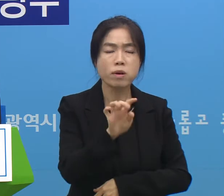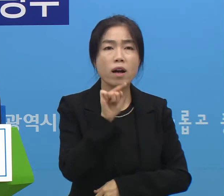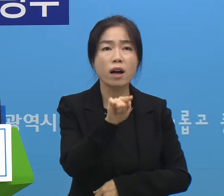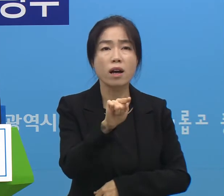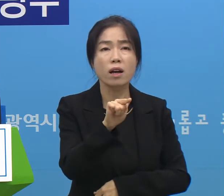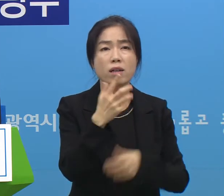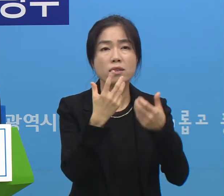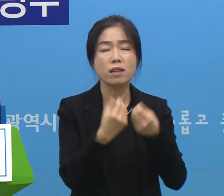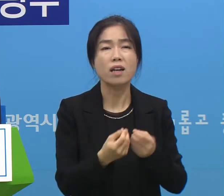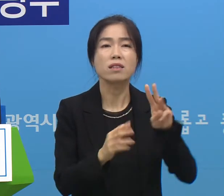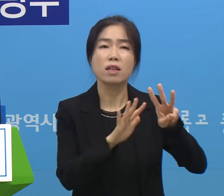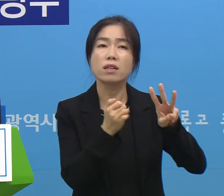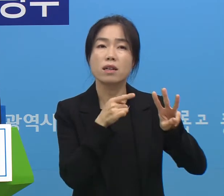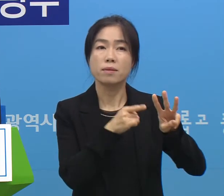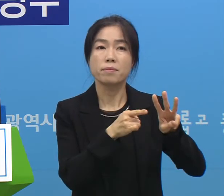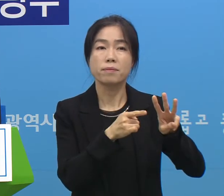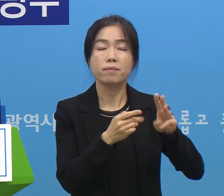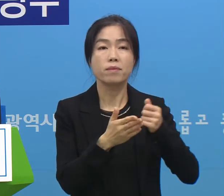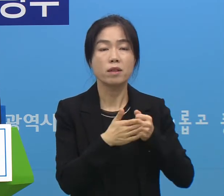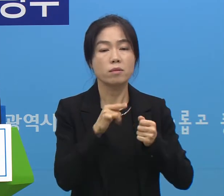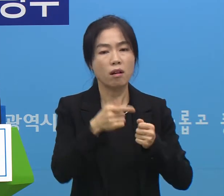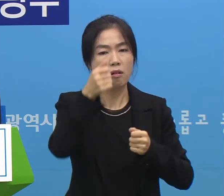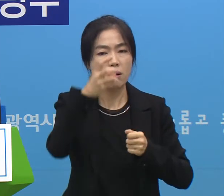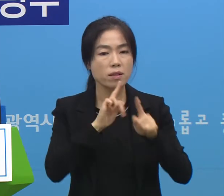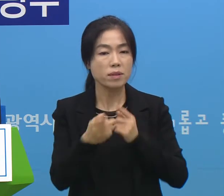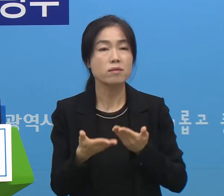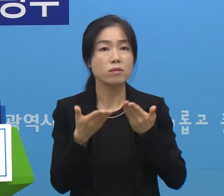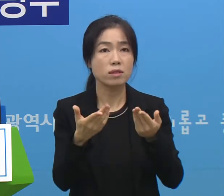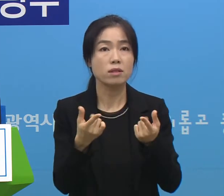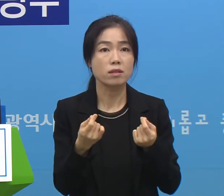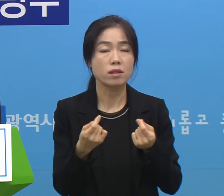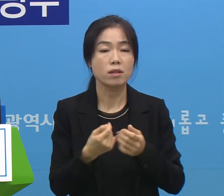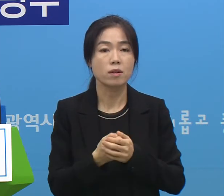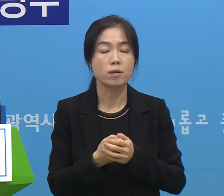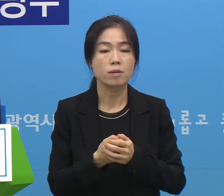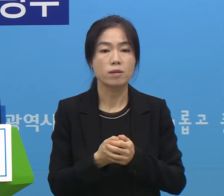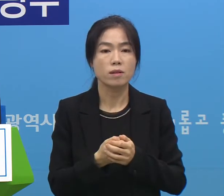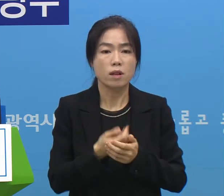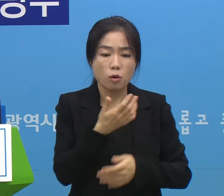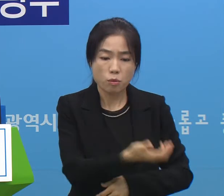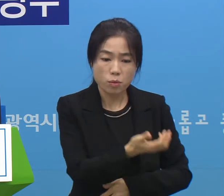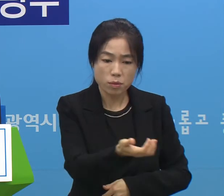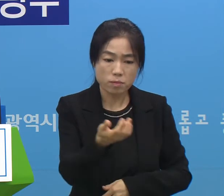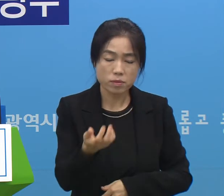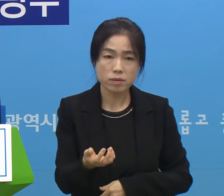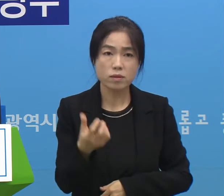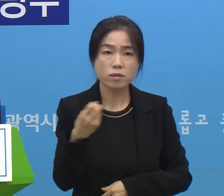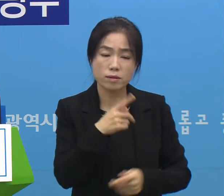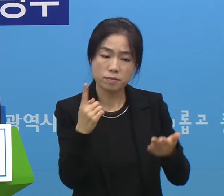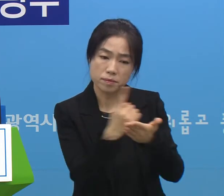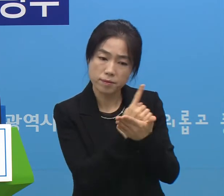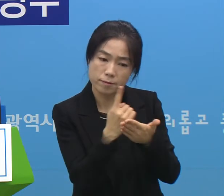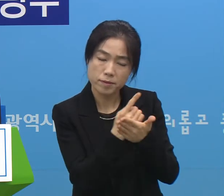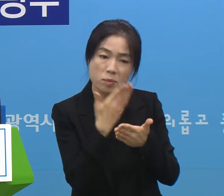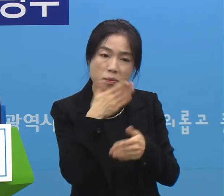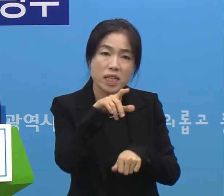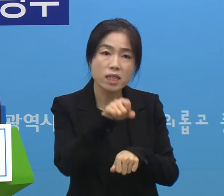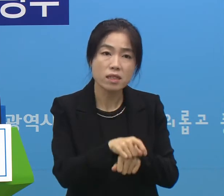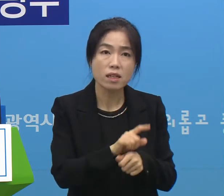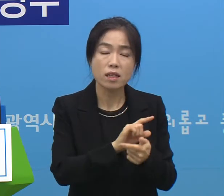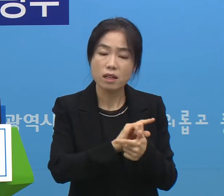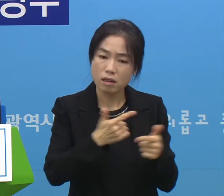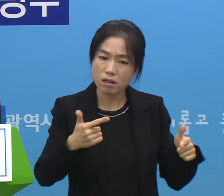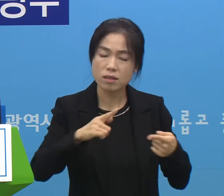않는 사례는 여러 차례 말씀을 드렸지만 저희들이 동선이라든가 또 접촉의 가능성 이런